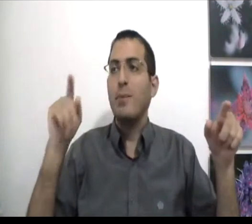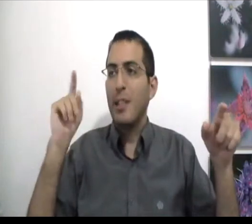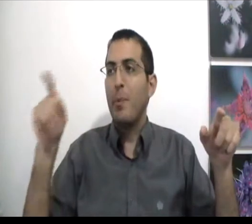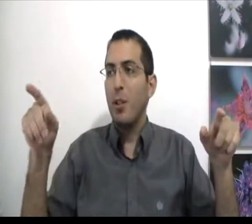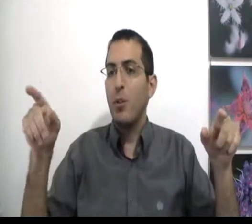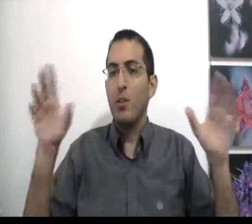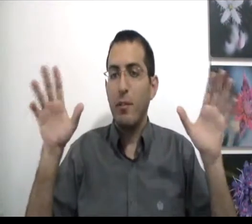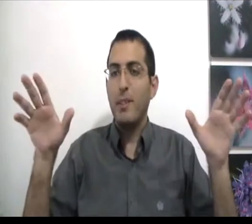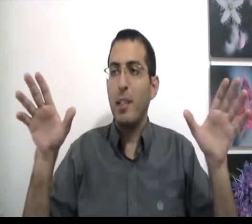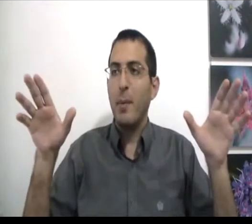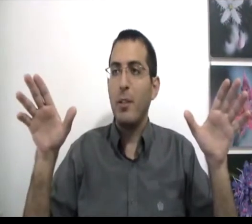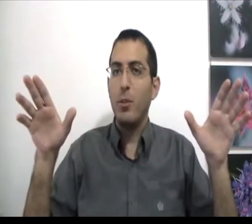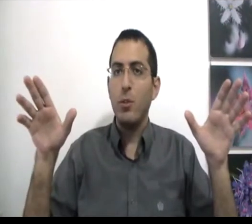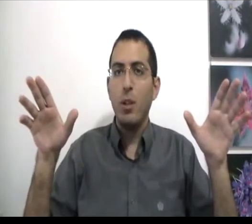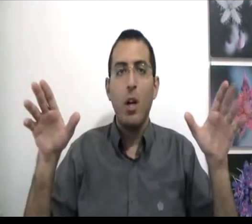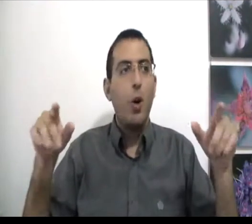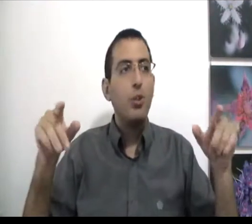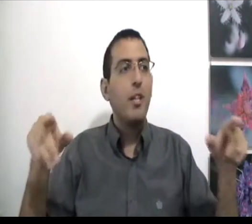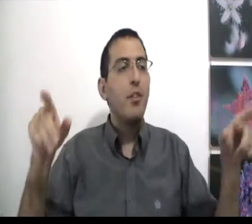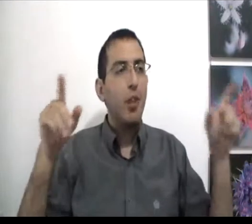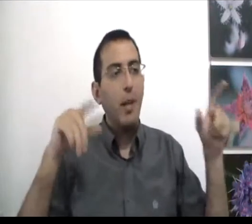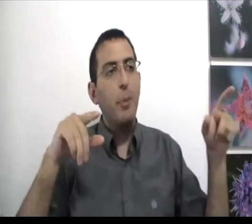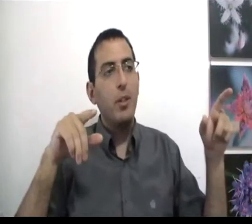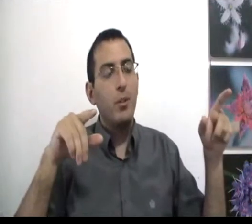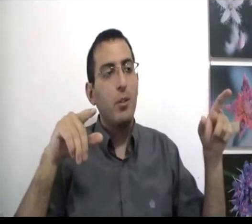מצא את הפתרון ובזה נגמר הדיון או שאני הבין שאין פתרון